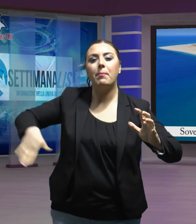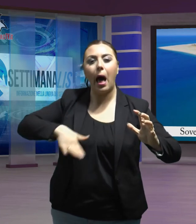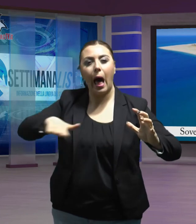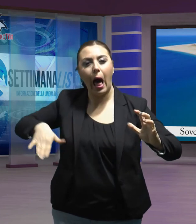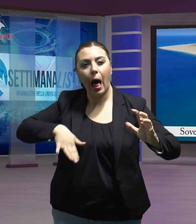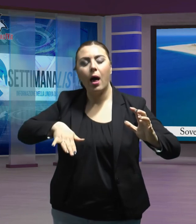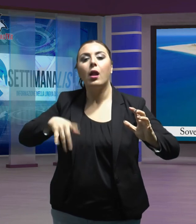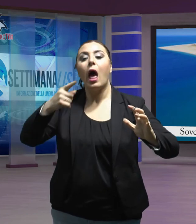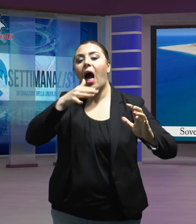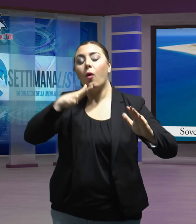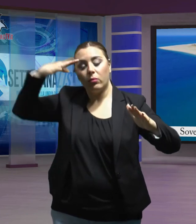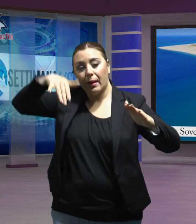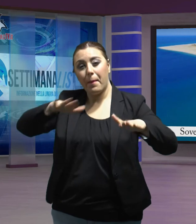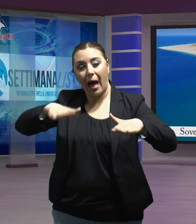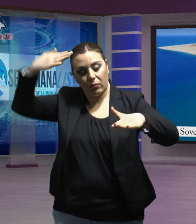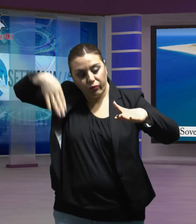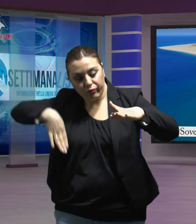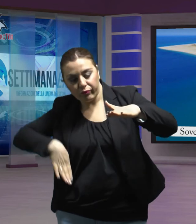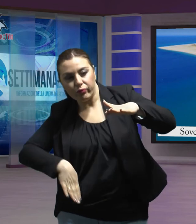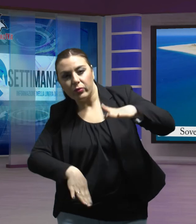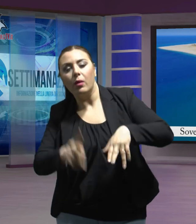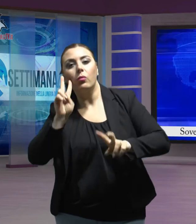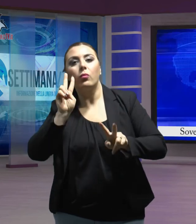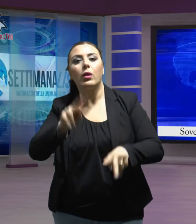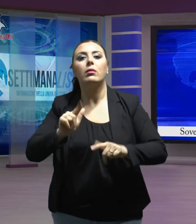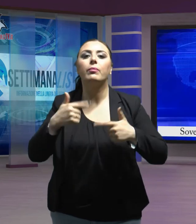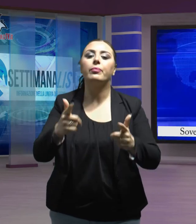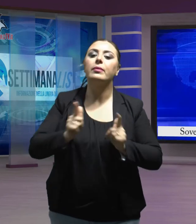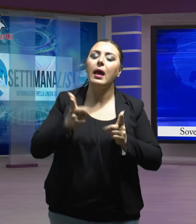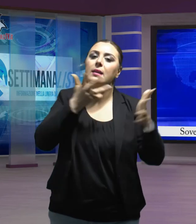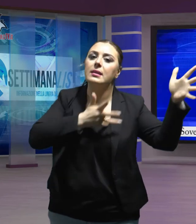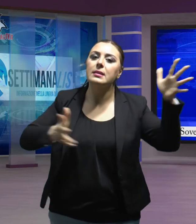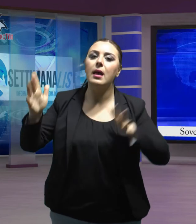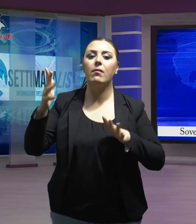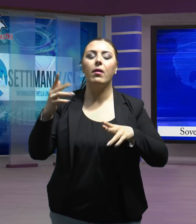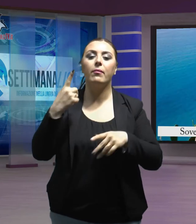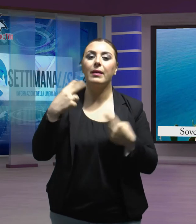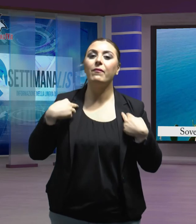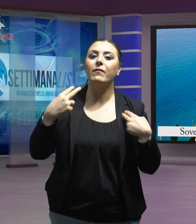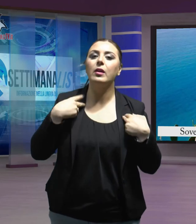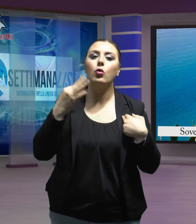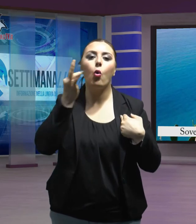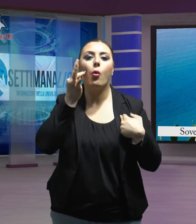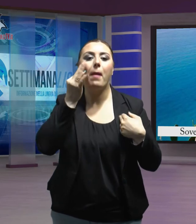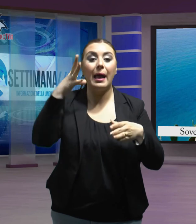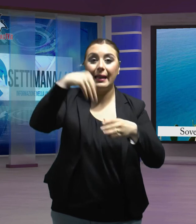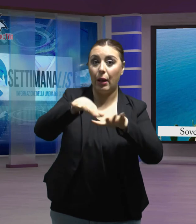fondali per salvaguardare la vita umana in mare e garantire la